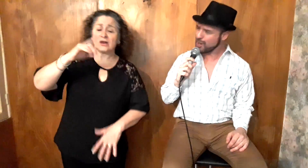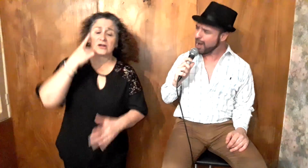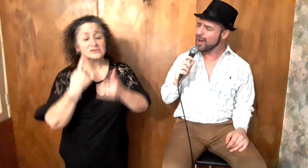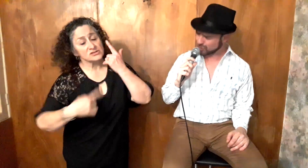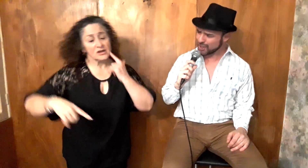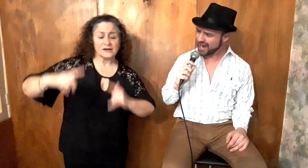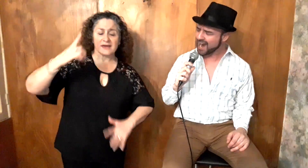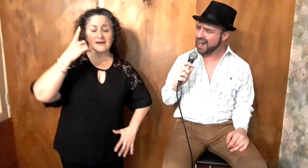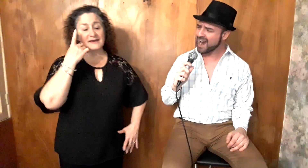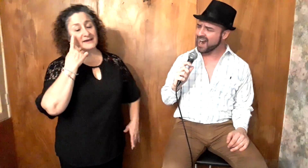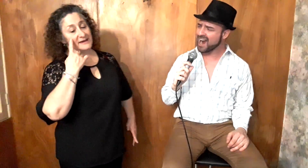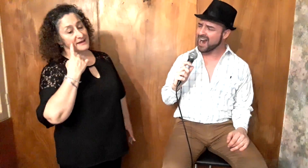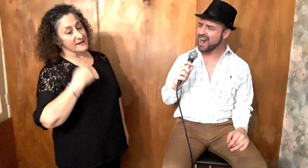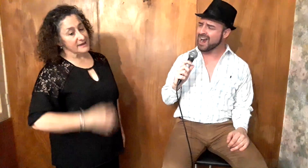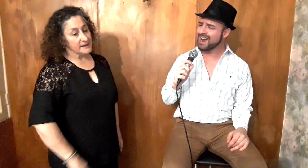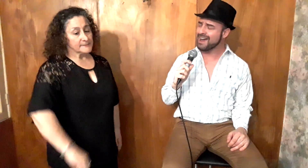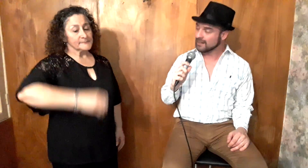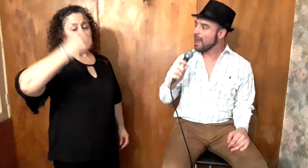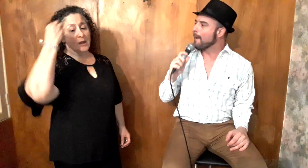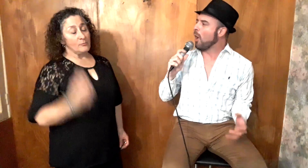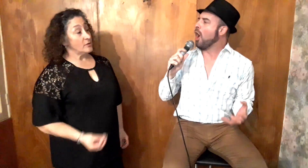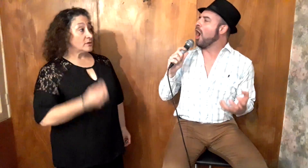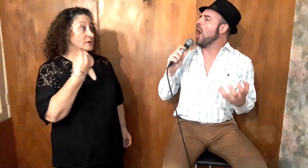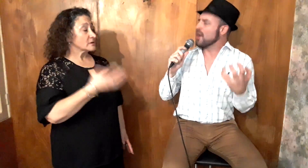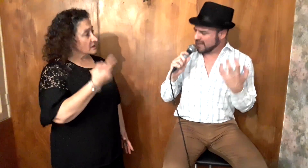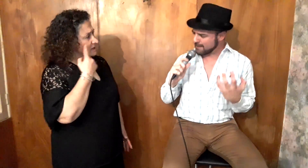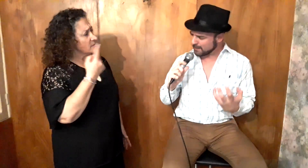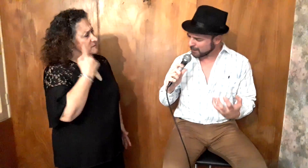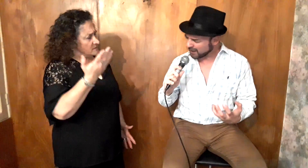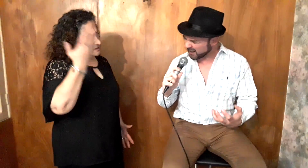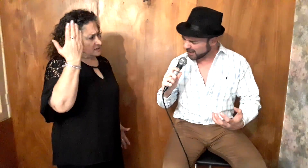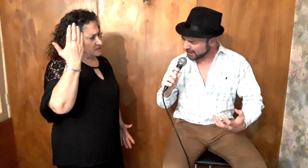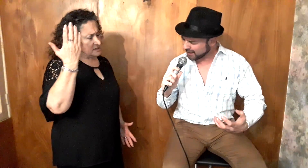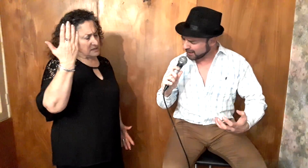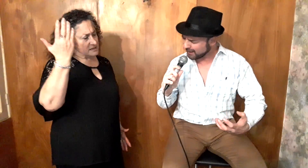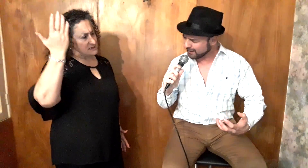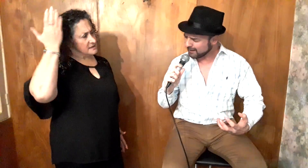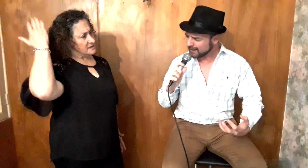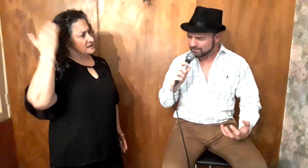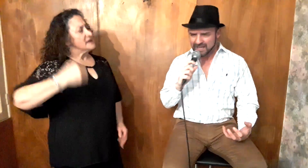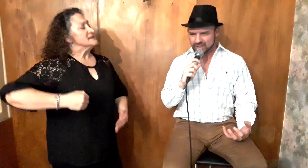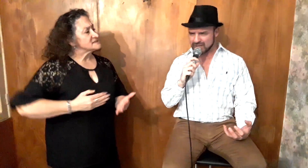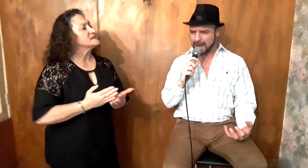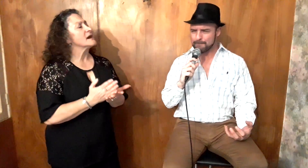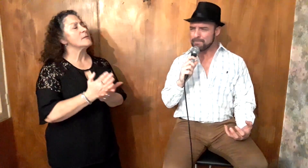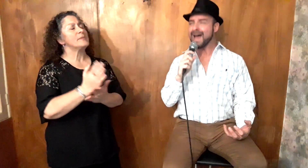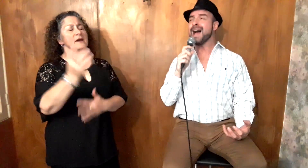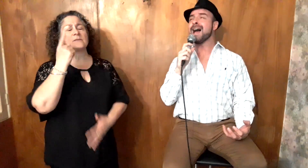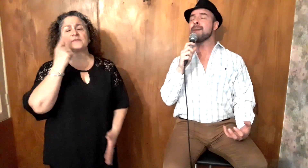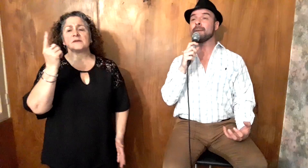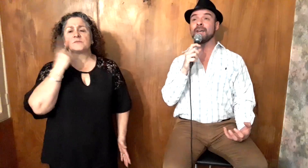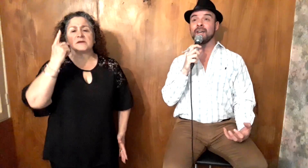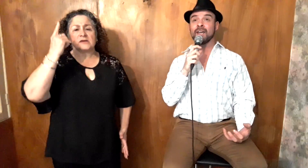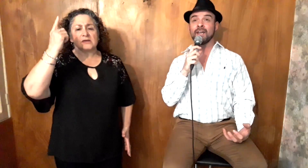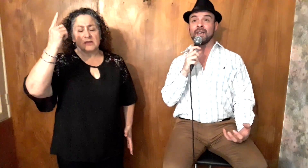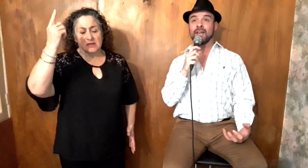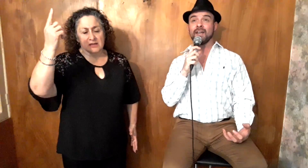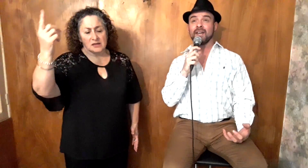lo lloré Porque viví, siempre viví